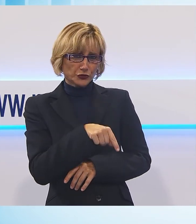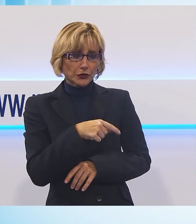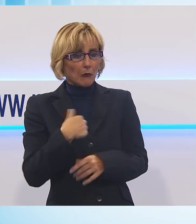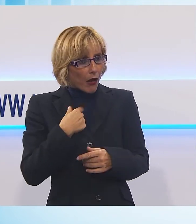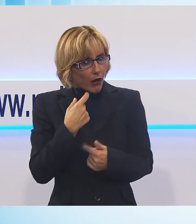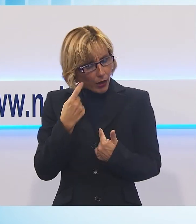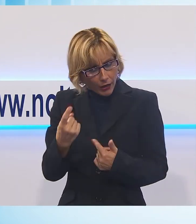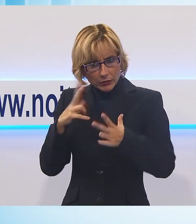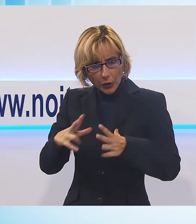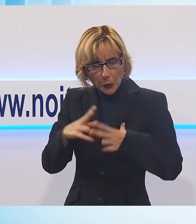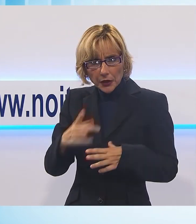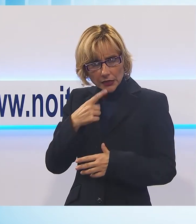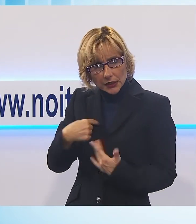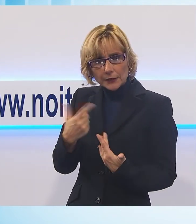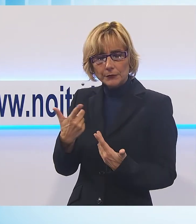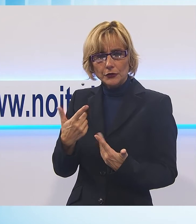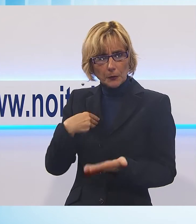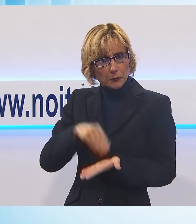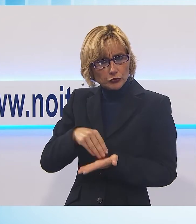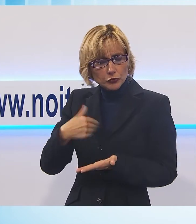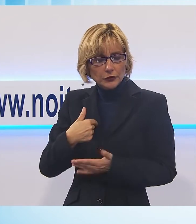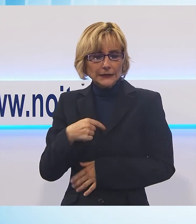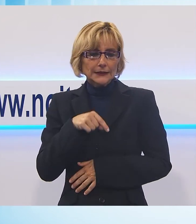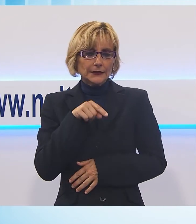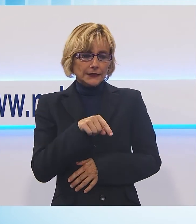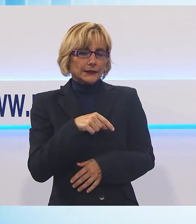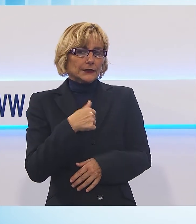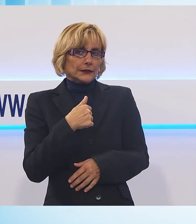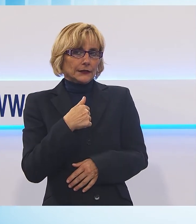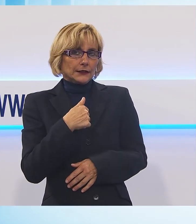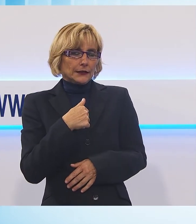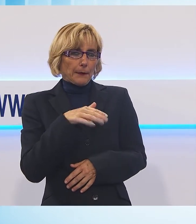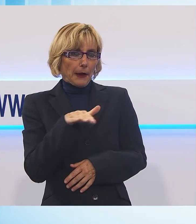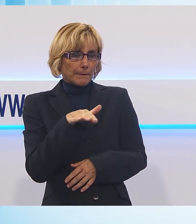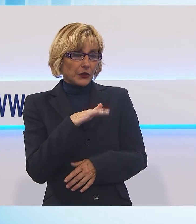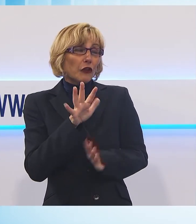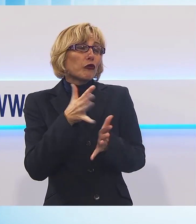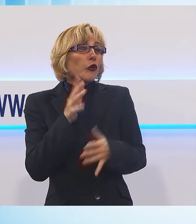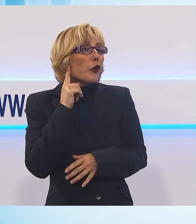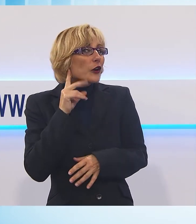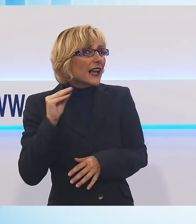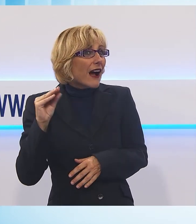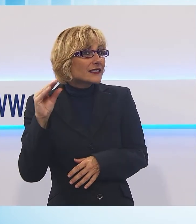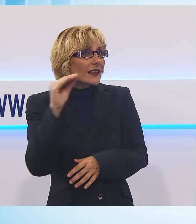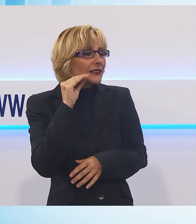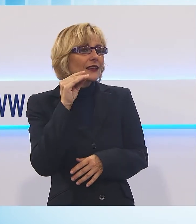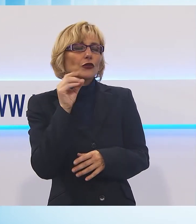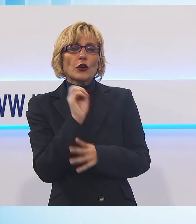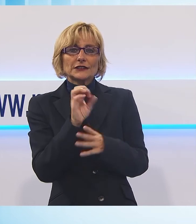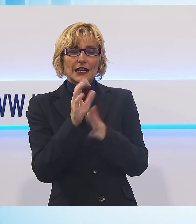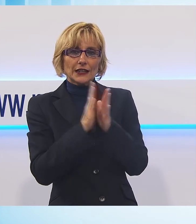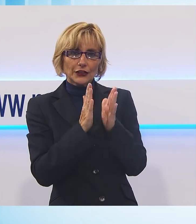di pure e la bimba pensate che cosa grande dice forse l'aveva sentita dall'insegnante di religione